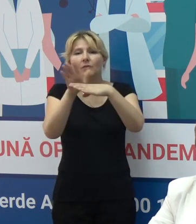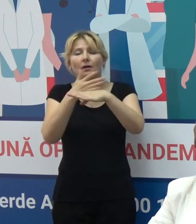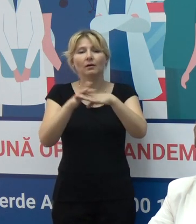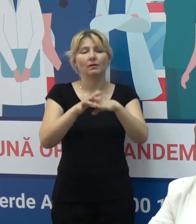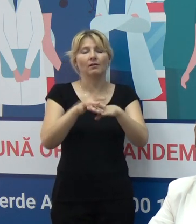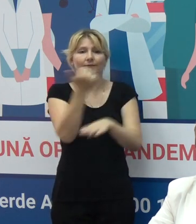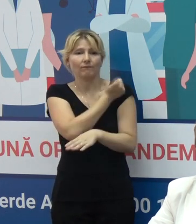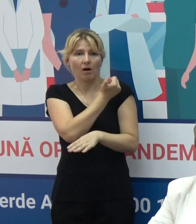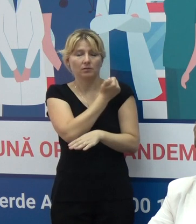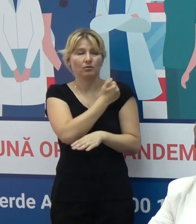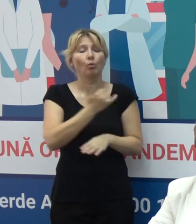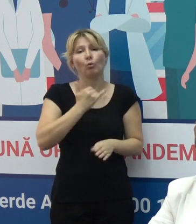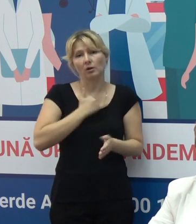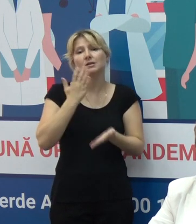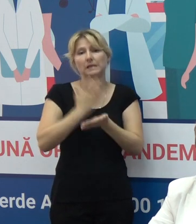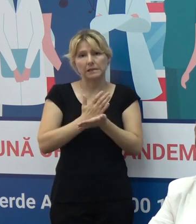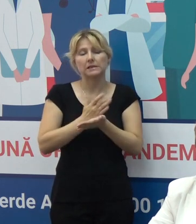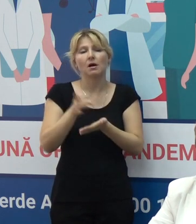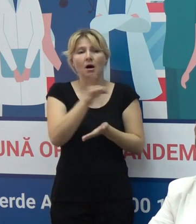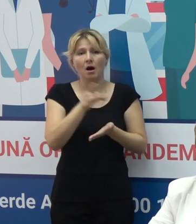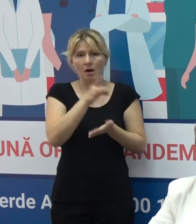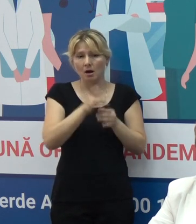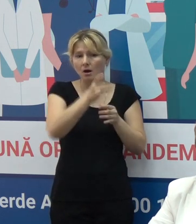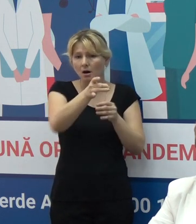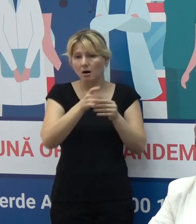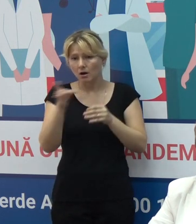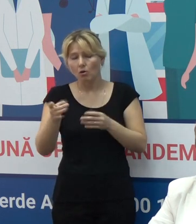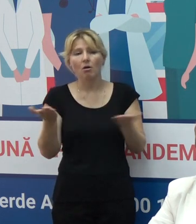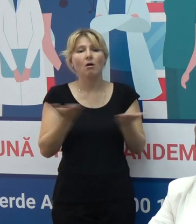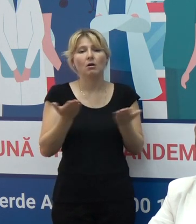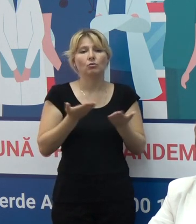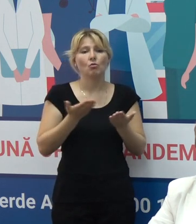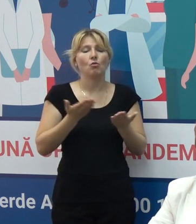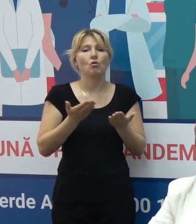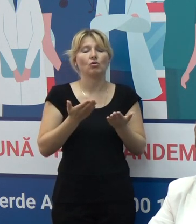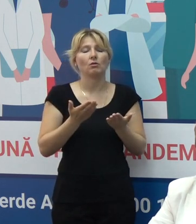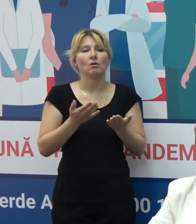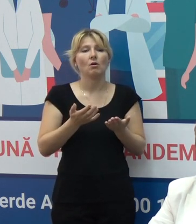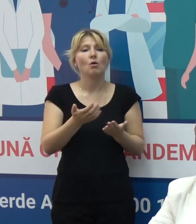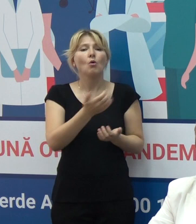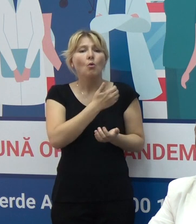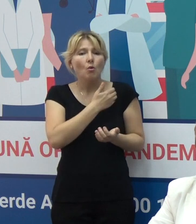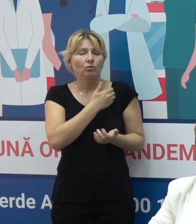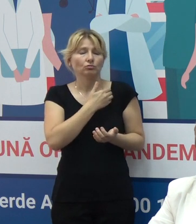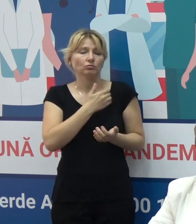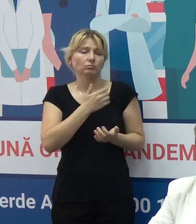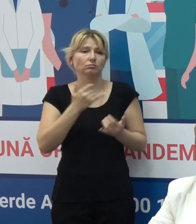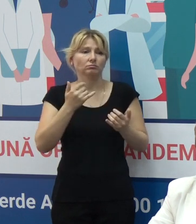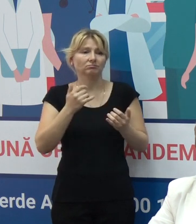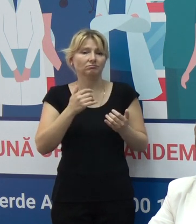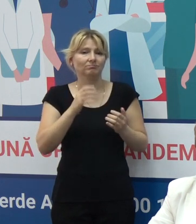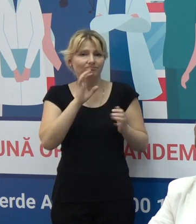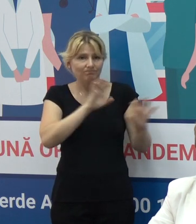avem și aici anumite teritorii care cer un efort adițional